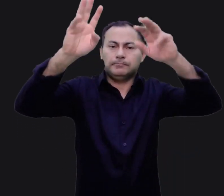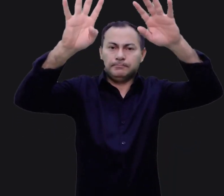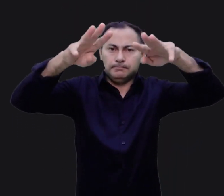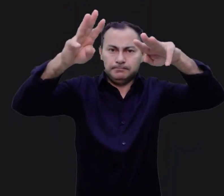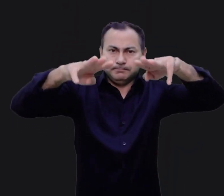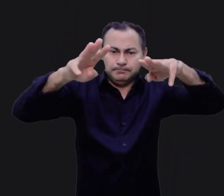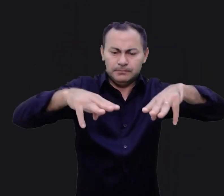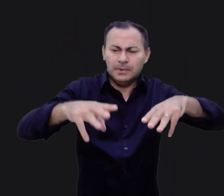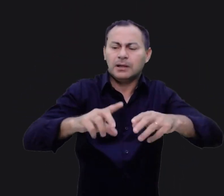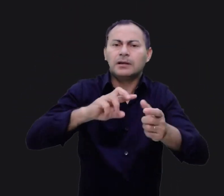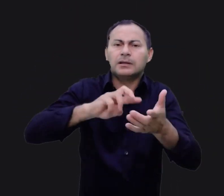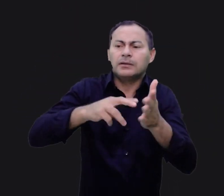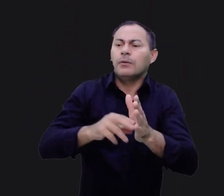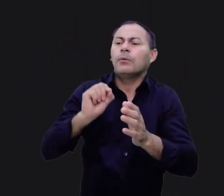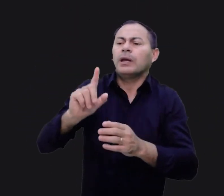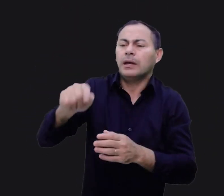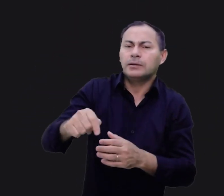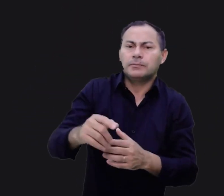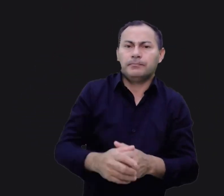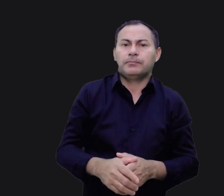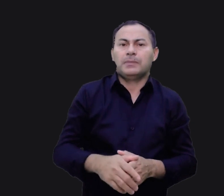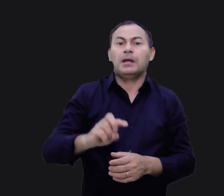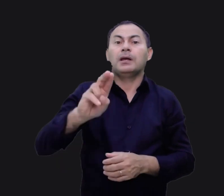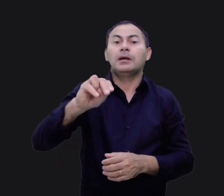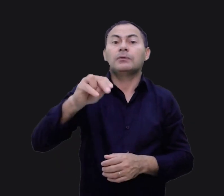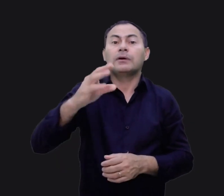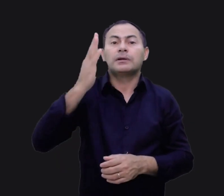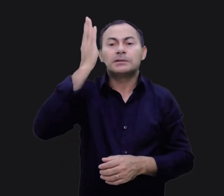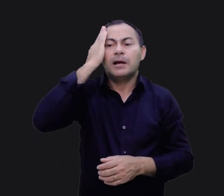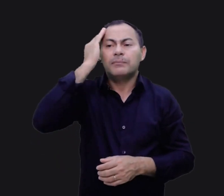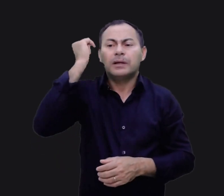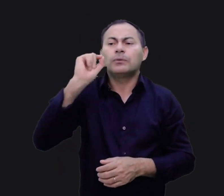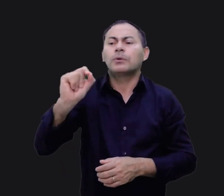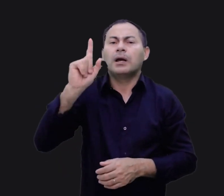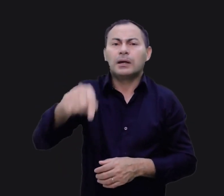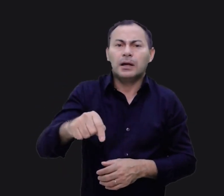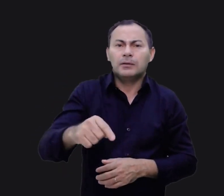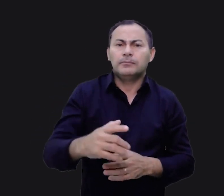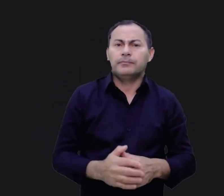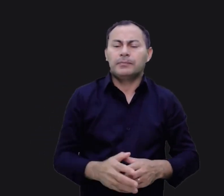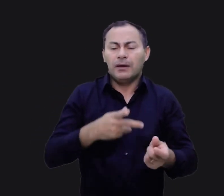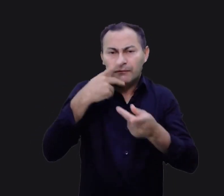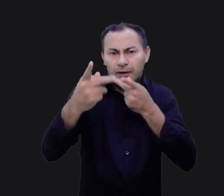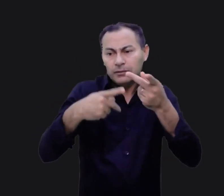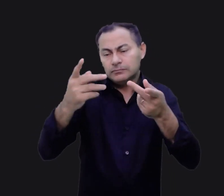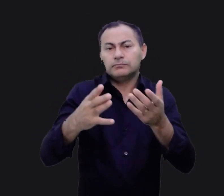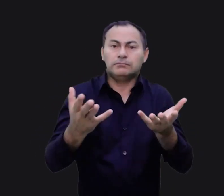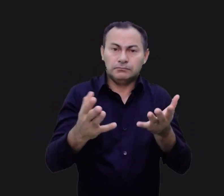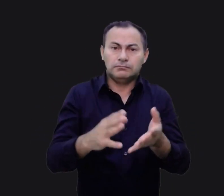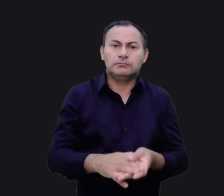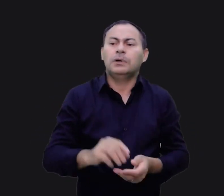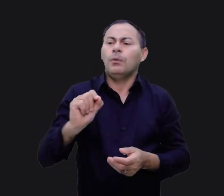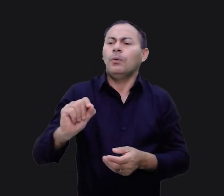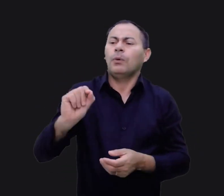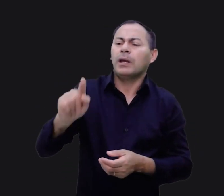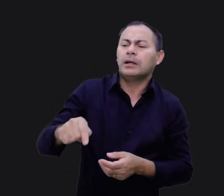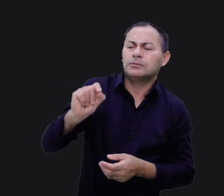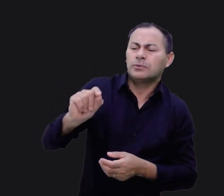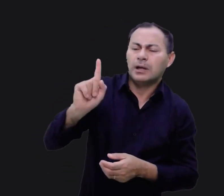dizer O que é isso? Eles nunca descobriram o que era aquilo, então eles chamavam de O que é isso?